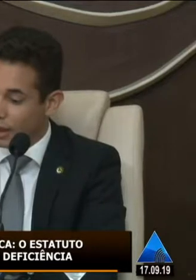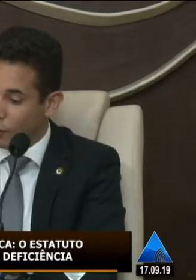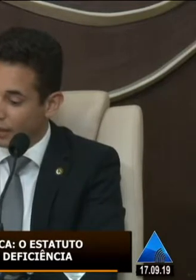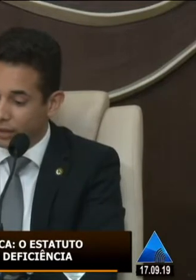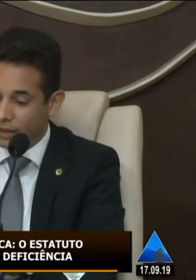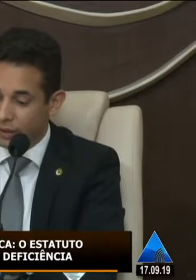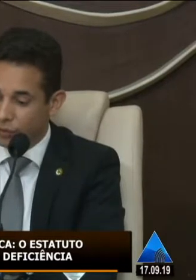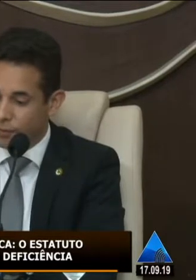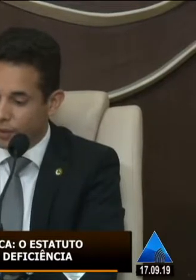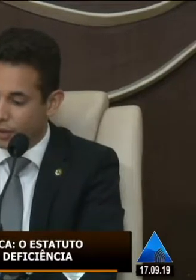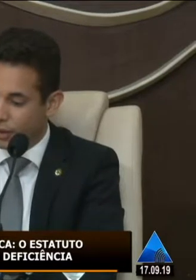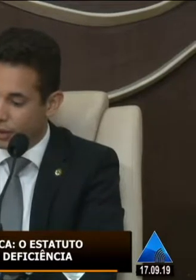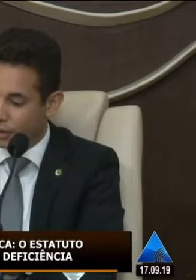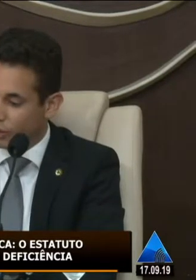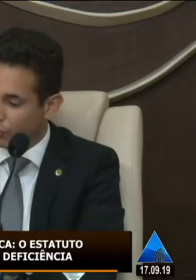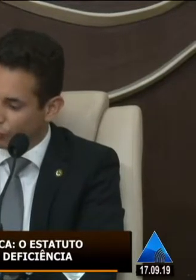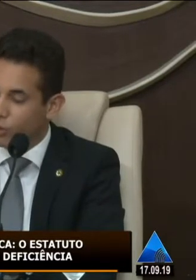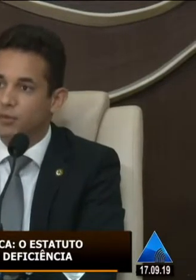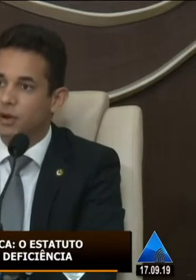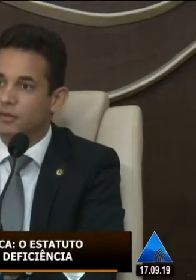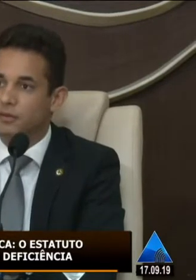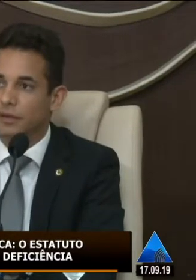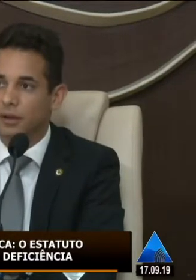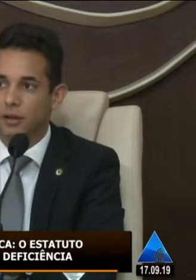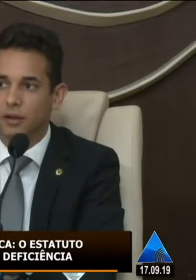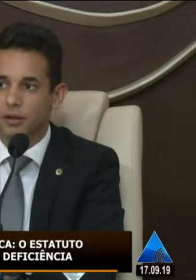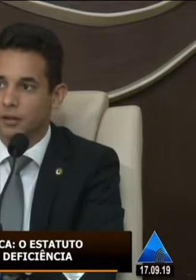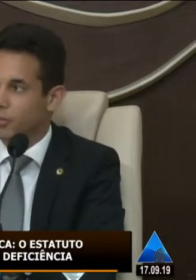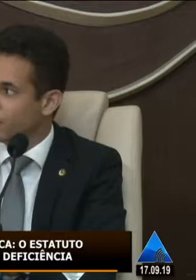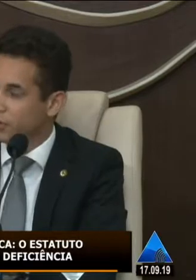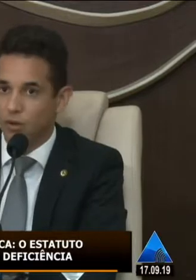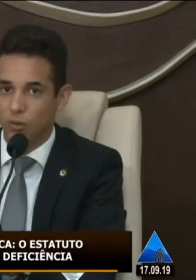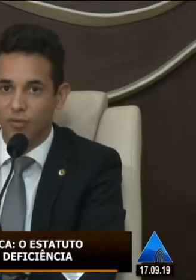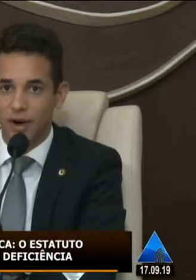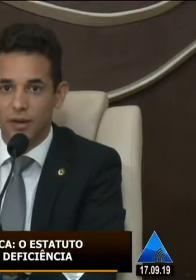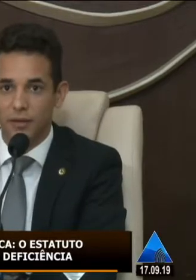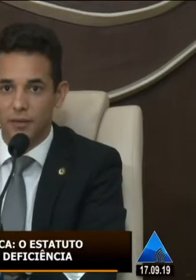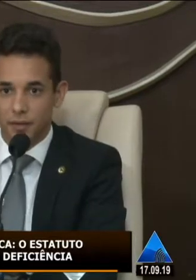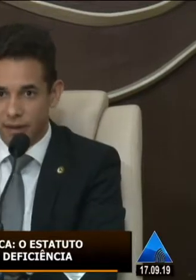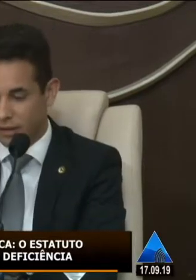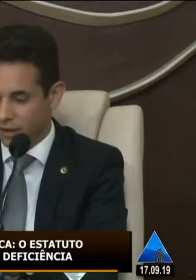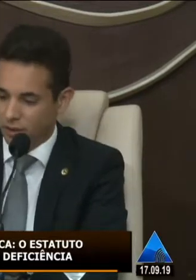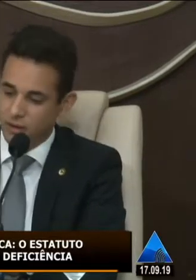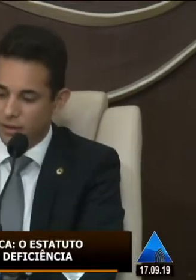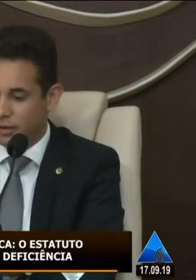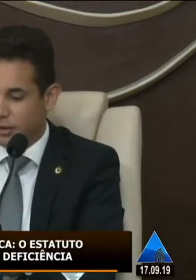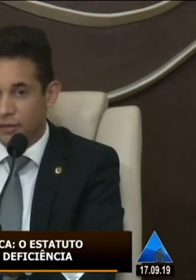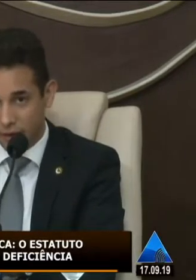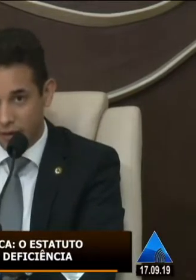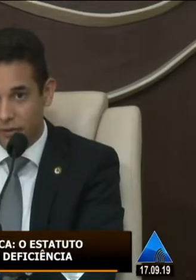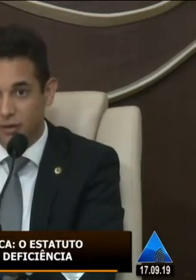Adalberto Quirino que é gestor em finanças cadê ele para fazer aqui a sua fala está aqui ele